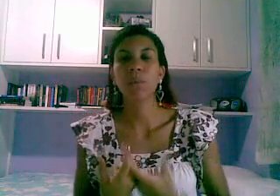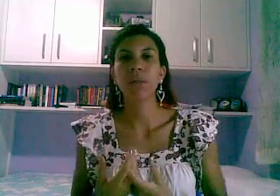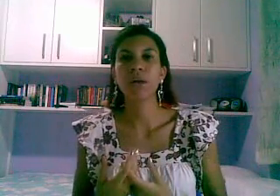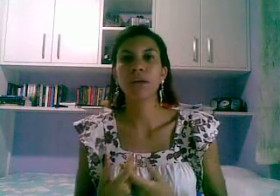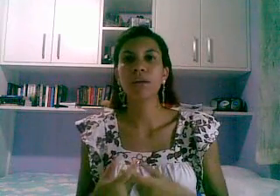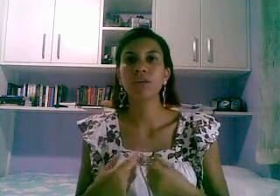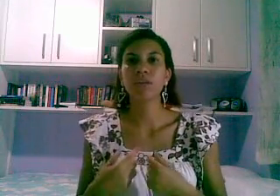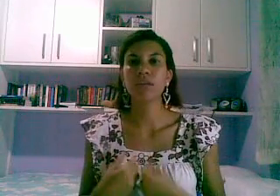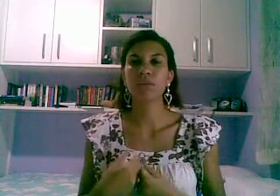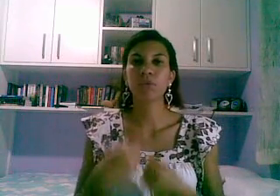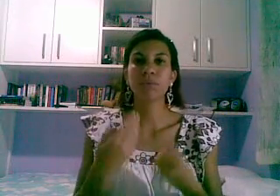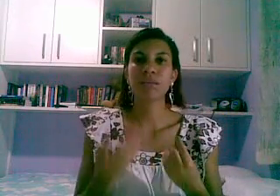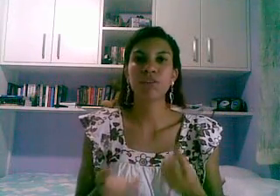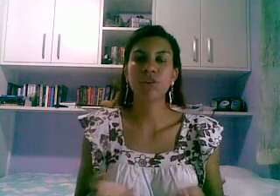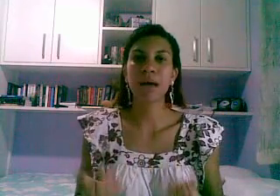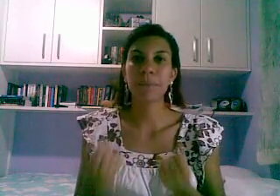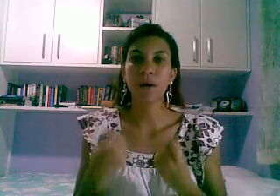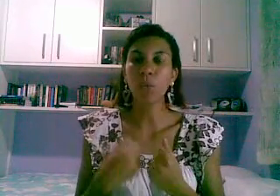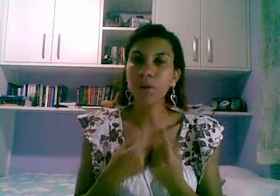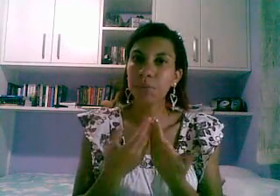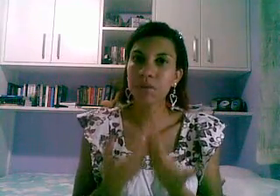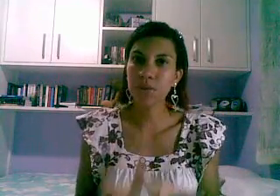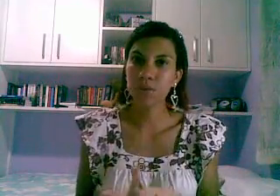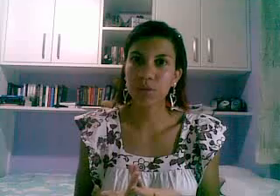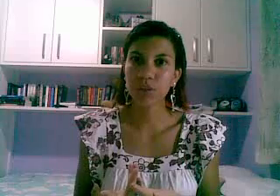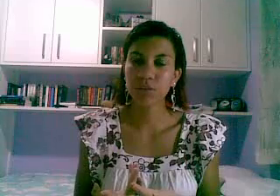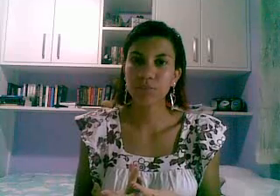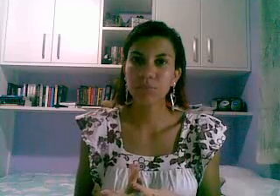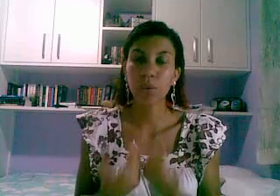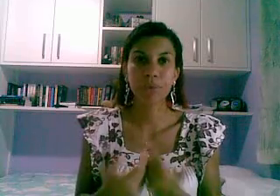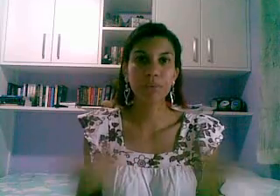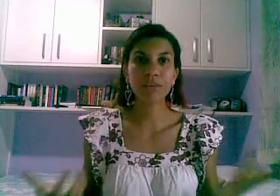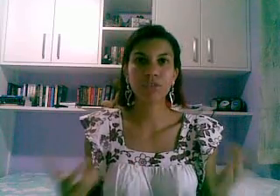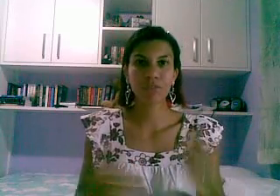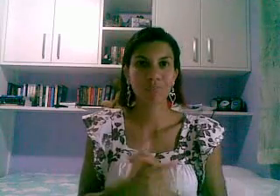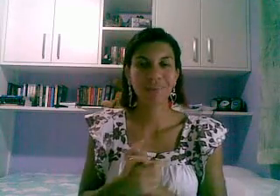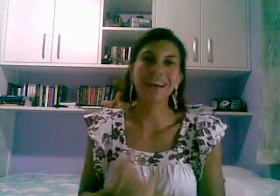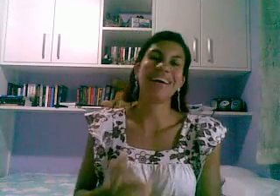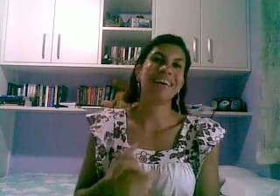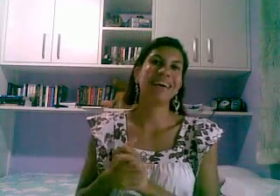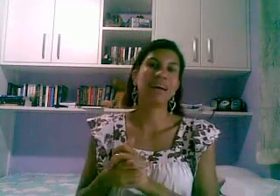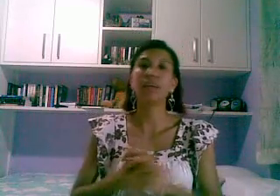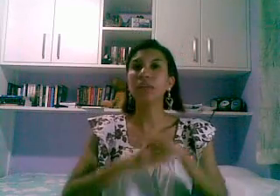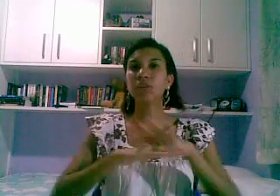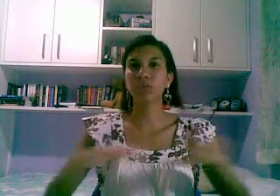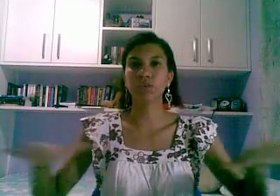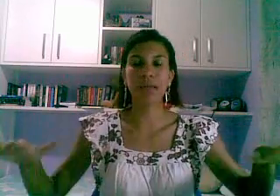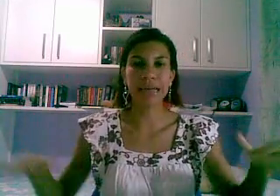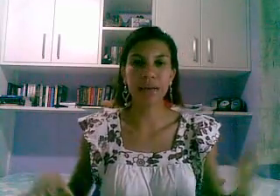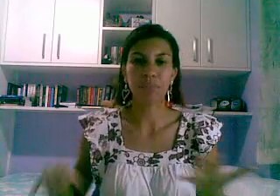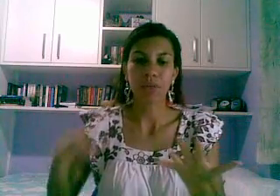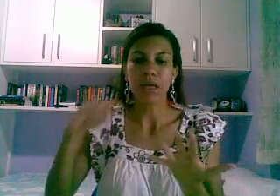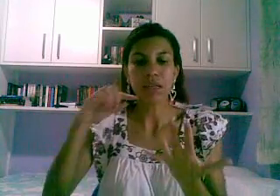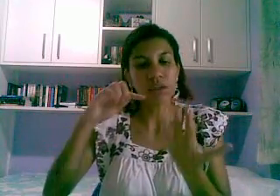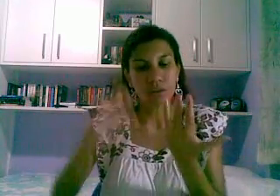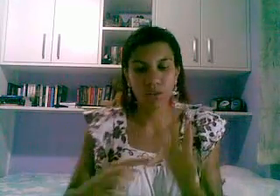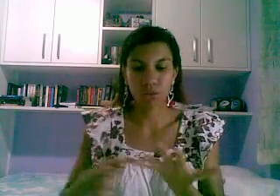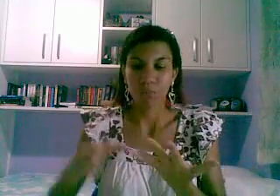com o blog e nós iremos presentear para oito pessoas oito kits e tem de tudo galera tem anjo